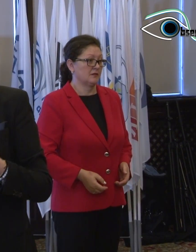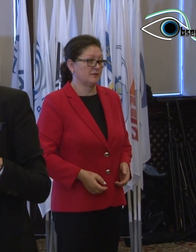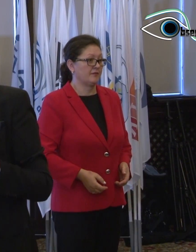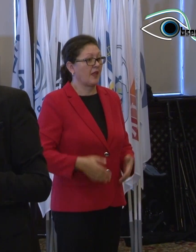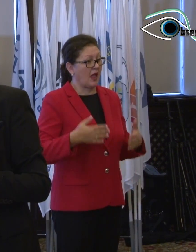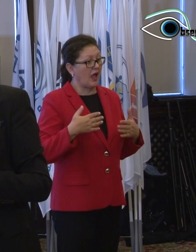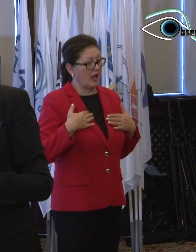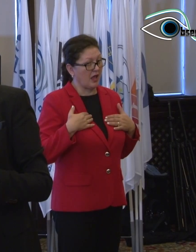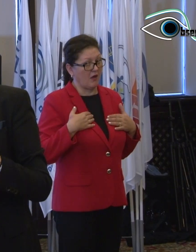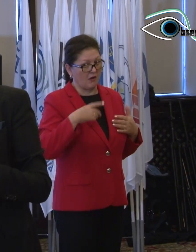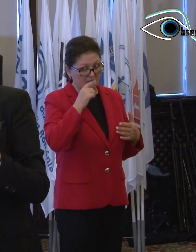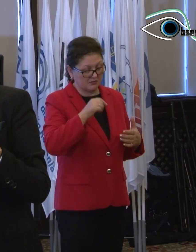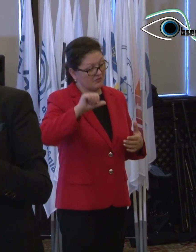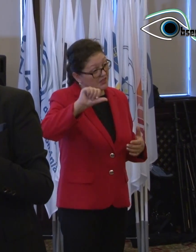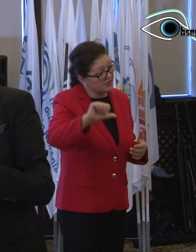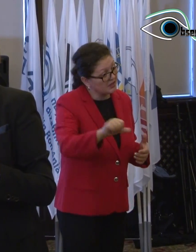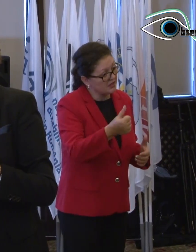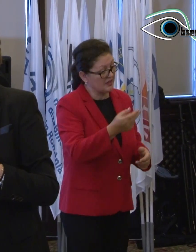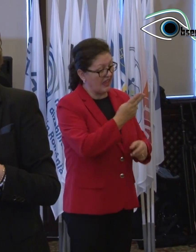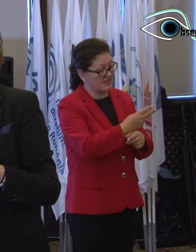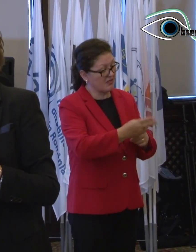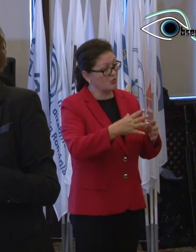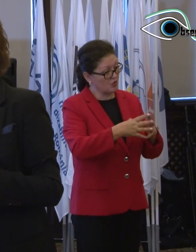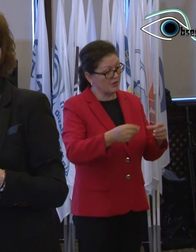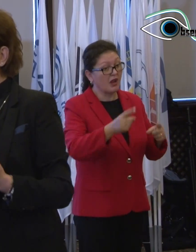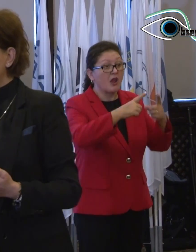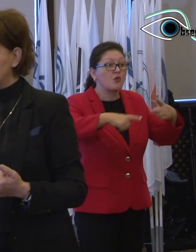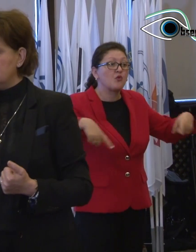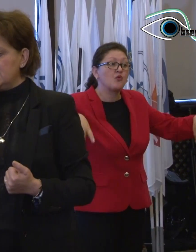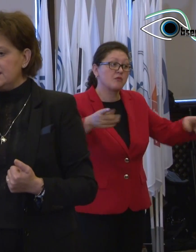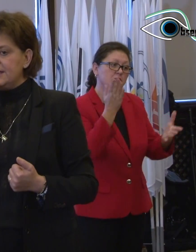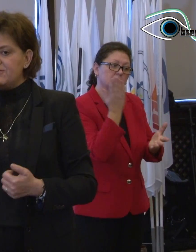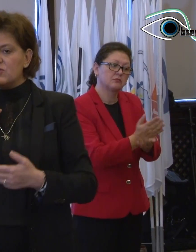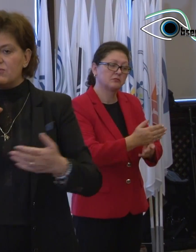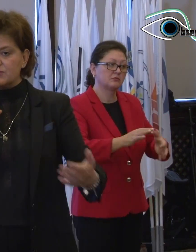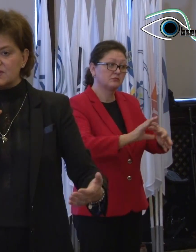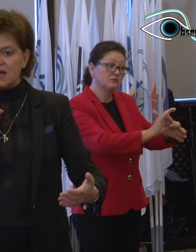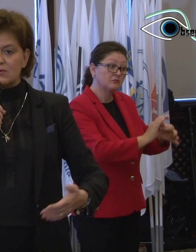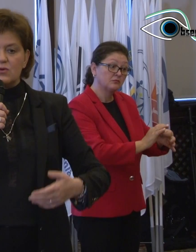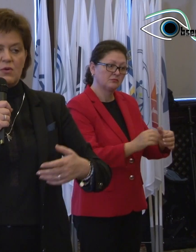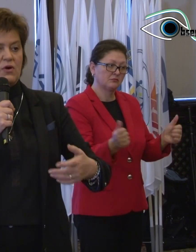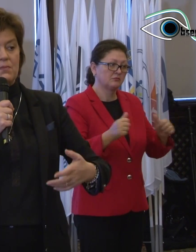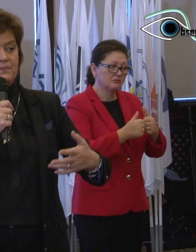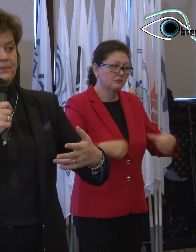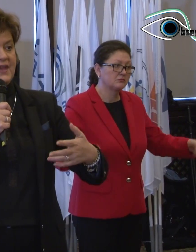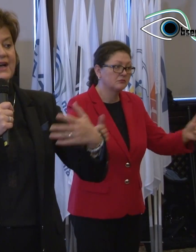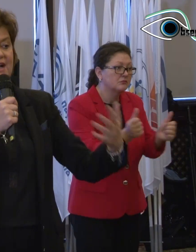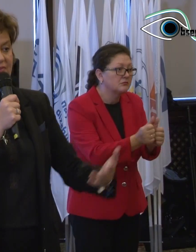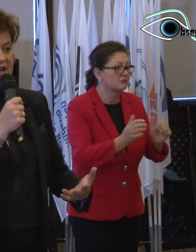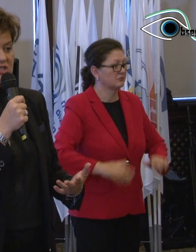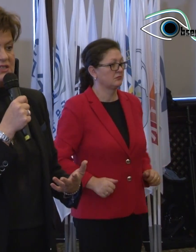vă repet, statul suntem noi. Fiecare dintre noi împate. Și dacă nu luăm atitudine, ne vom confrinta cu o